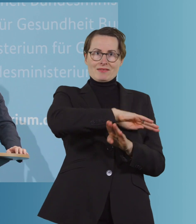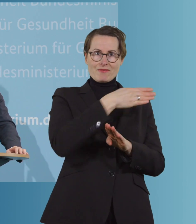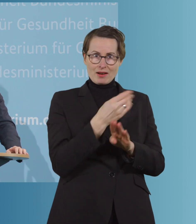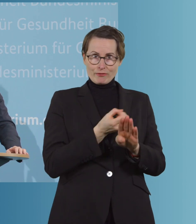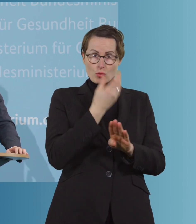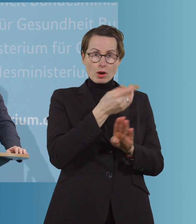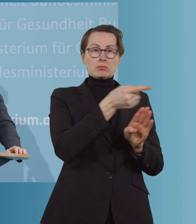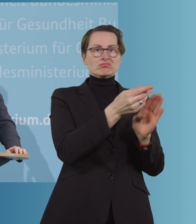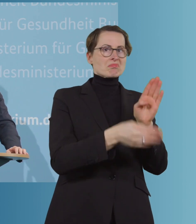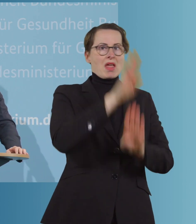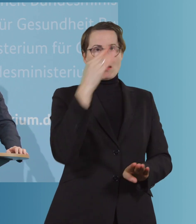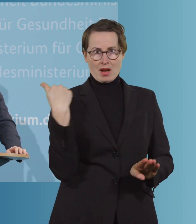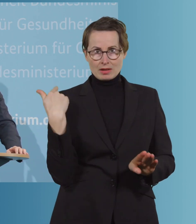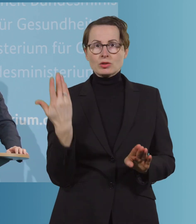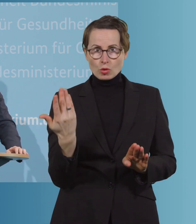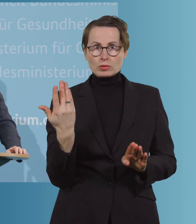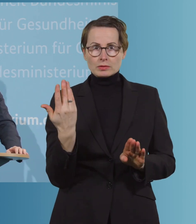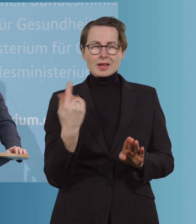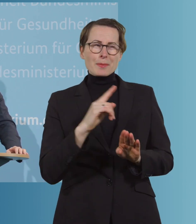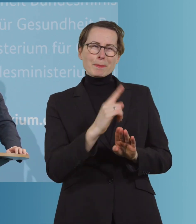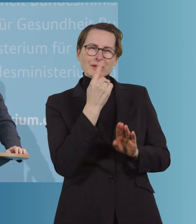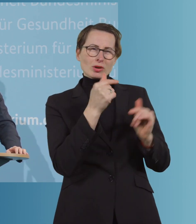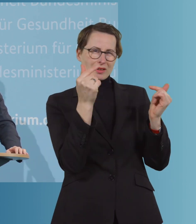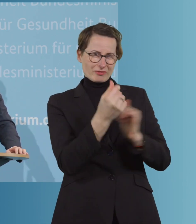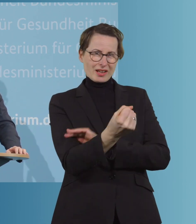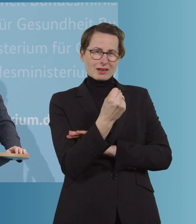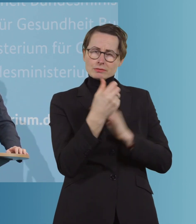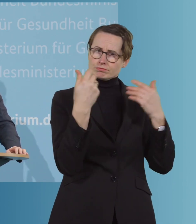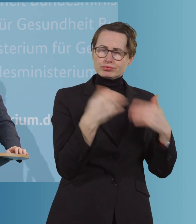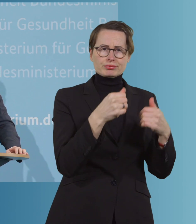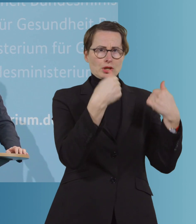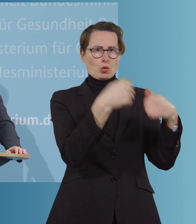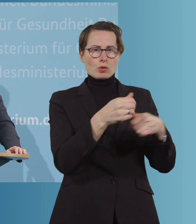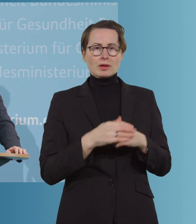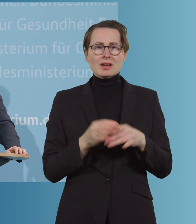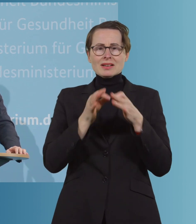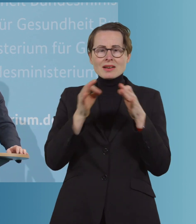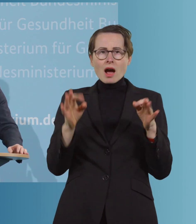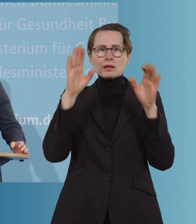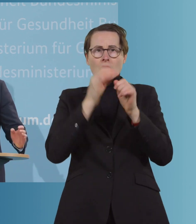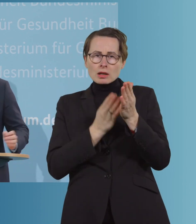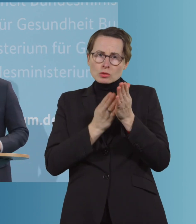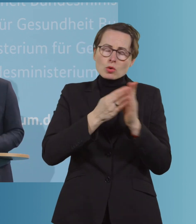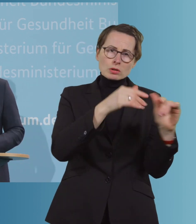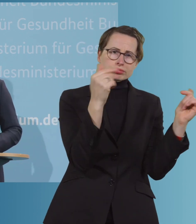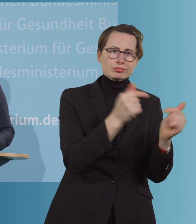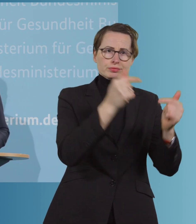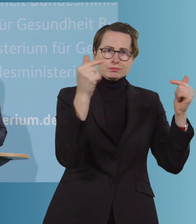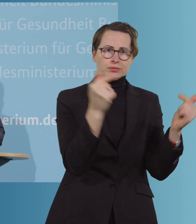ist. Besonders die Pflegekräfte stehen dabei unter Druck. Sie setzen sich Tag und Nacht für ihre Covid-19-Patienten